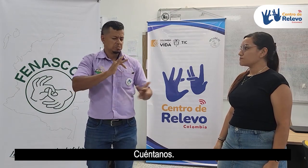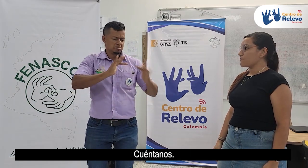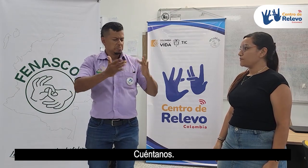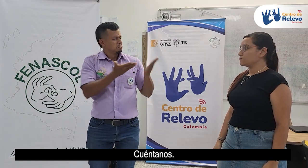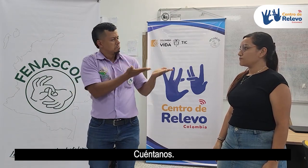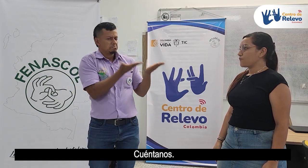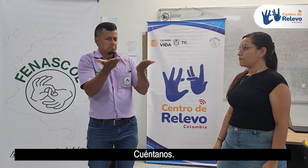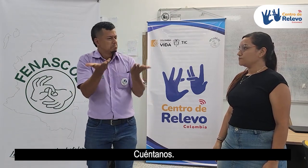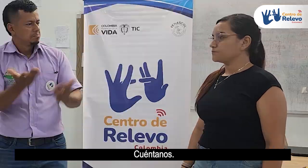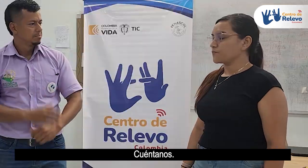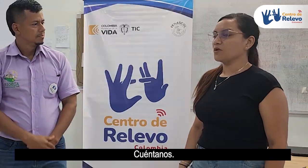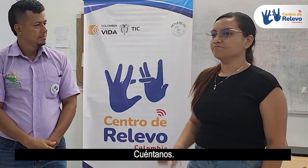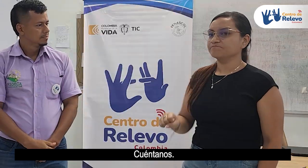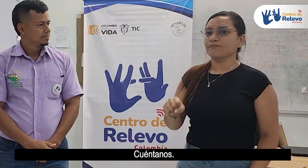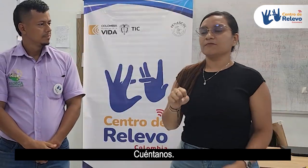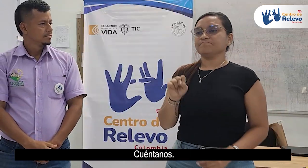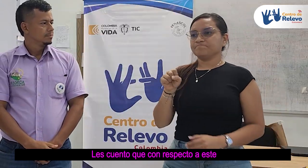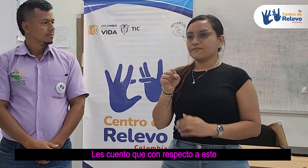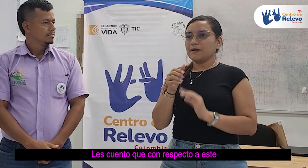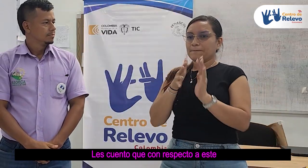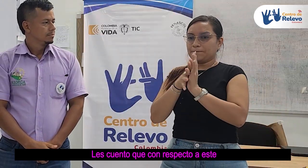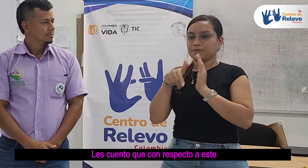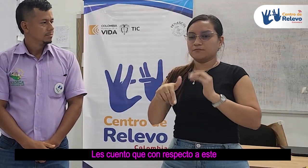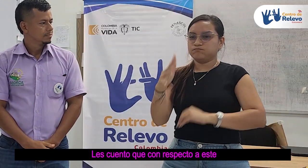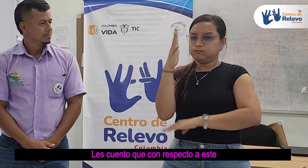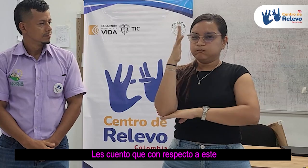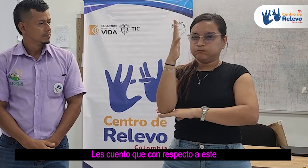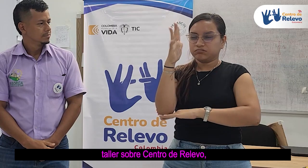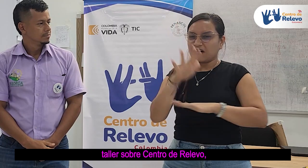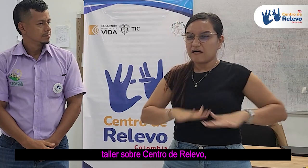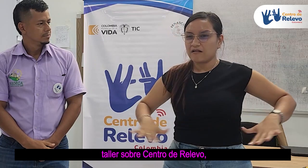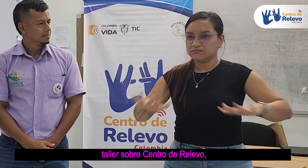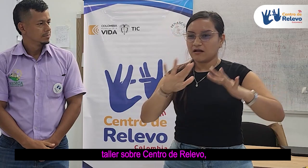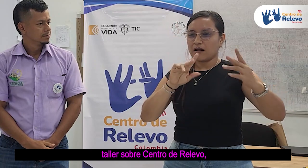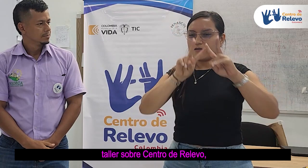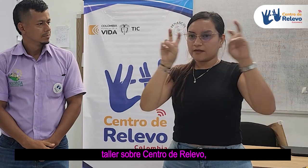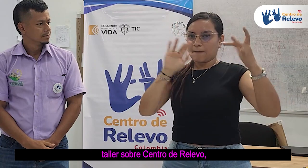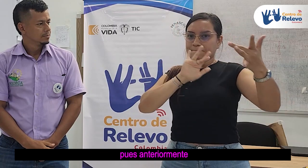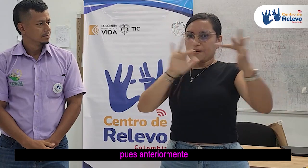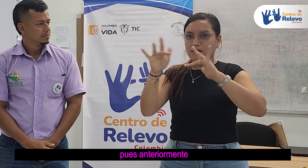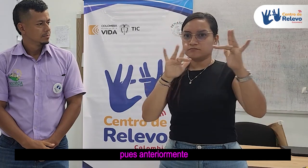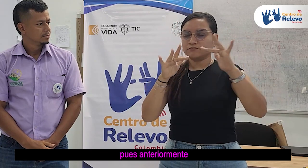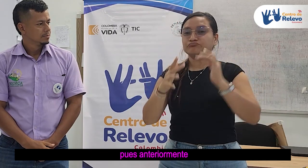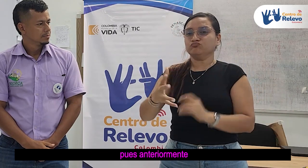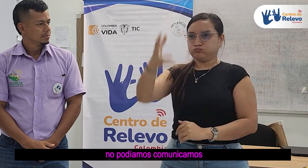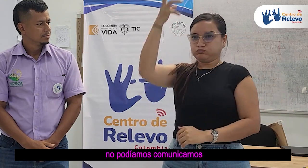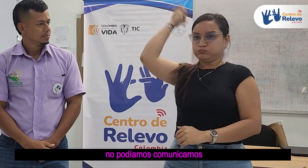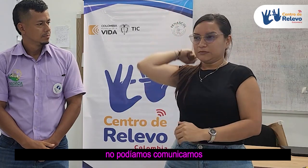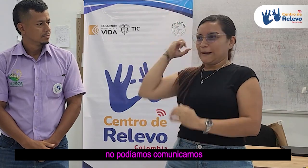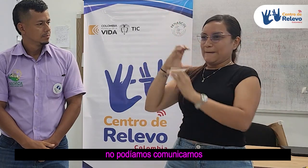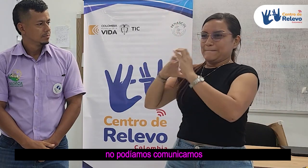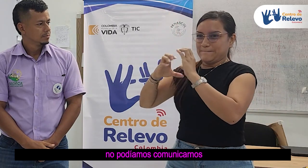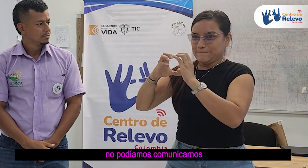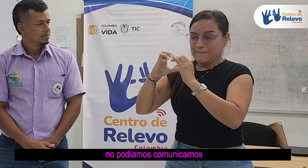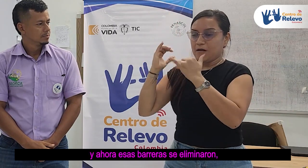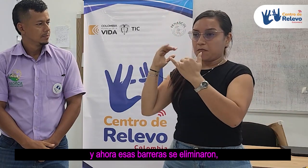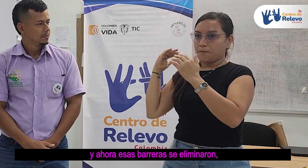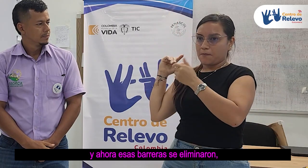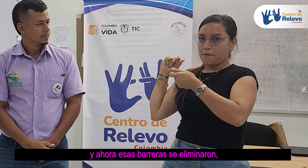Cuéntanos. Les cuento que con respecto a este taller sobre centro de relevo, pues anteriormente no podíamos comunicarnos y ahora esas